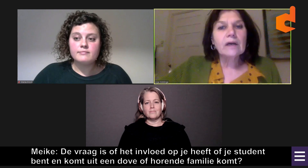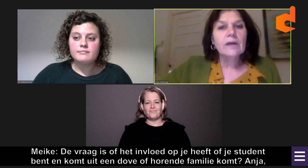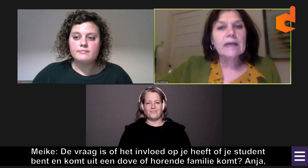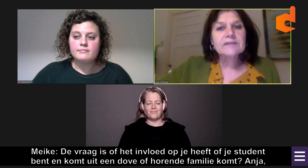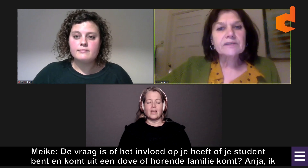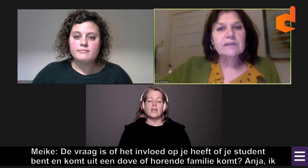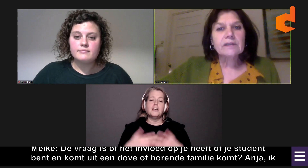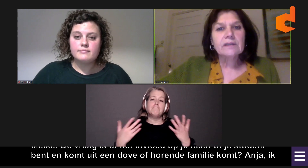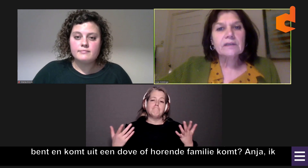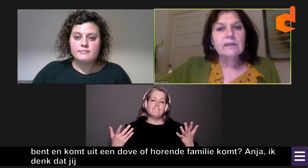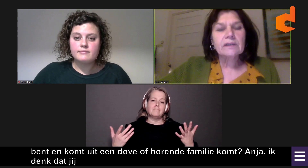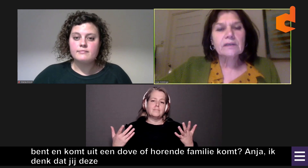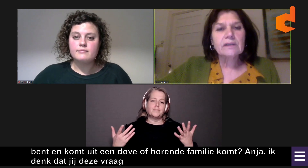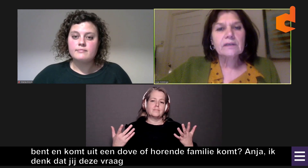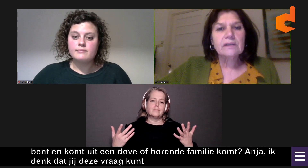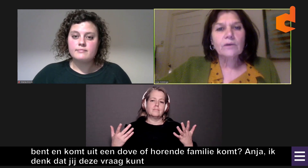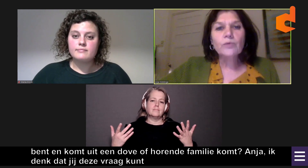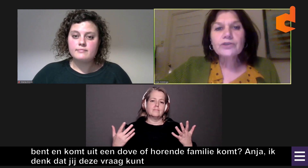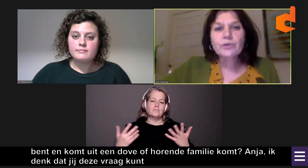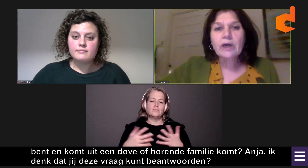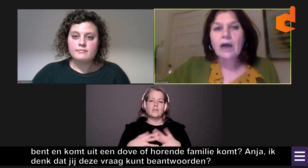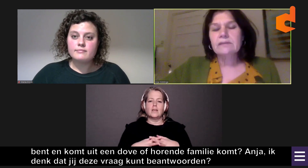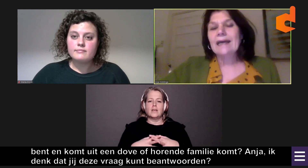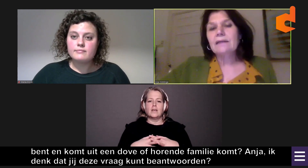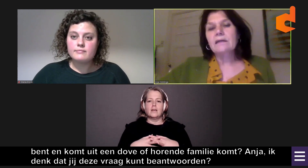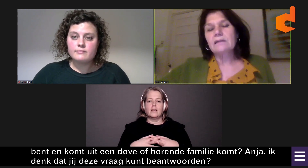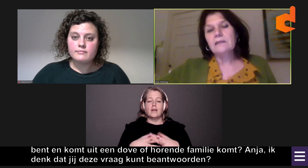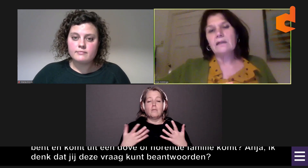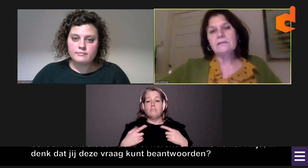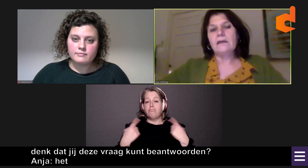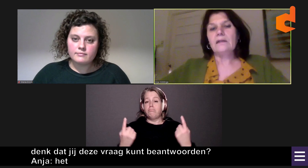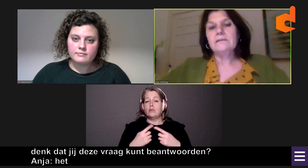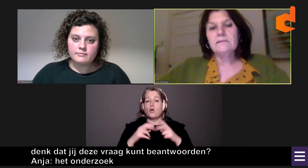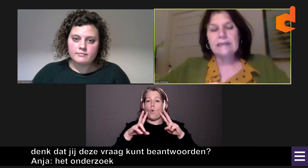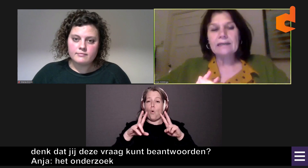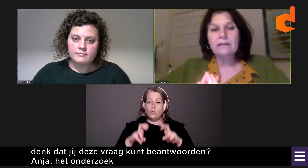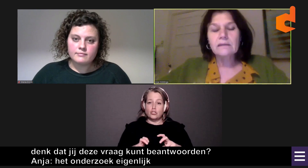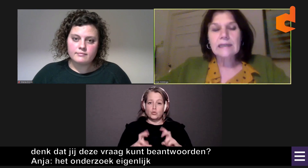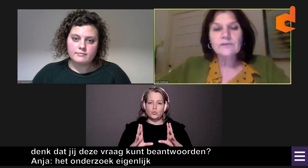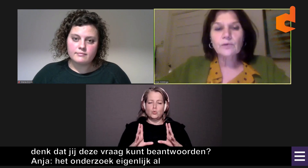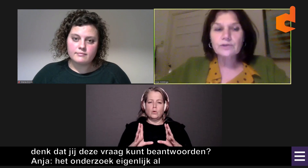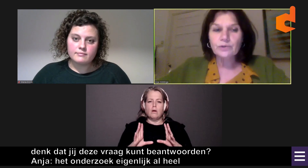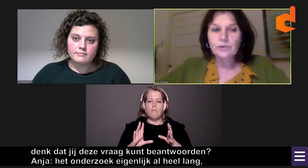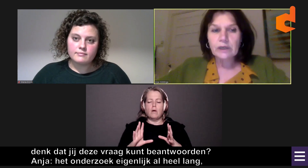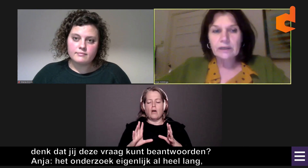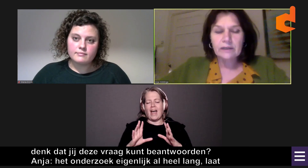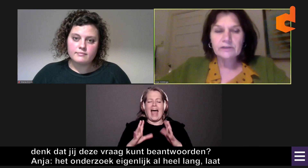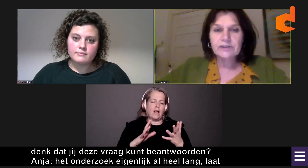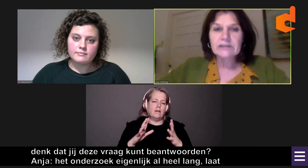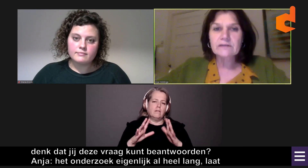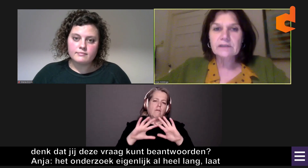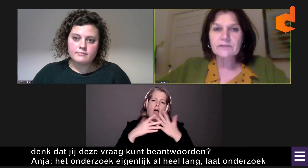Nou, onderzoek eigenlijk al heel lang laat onderzoek